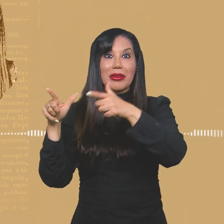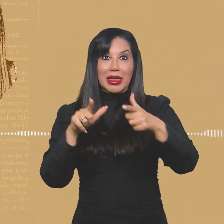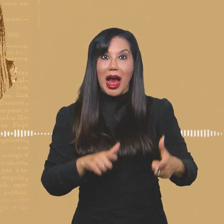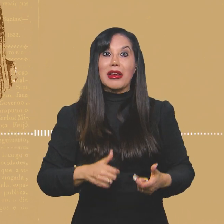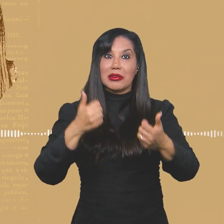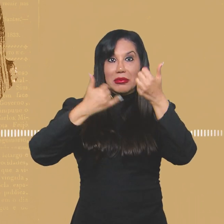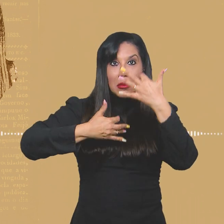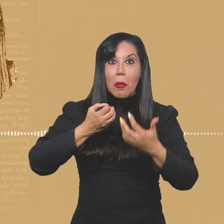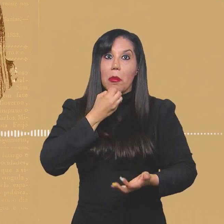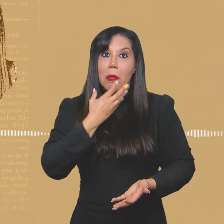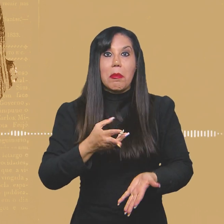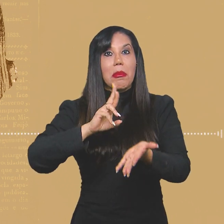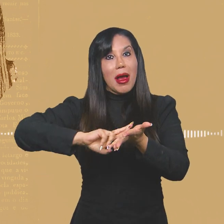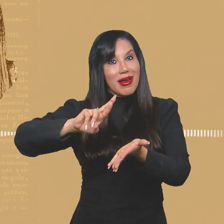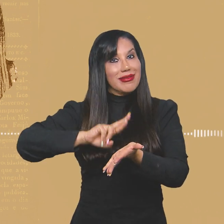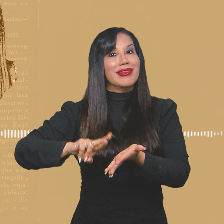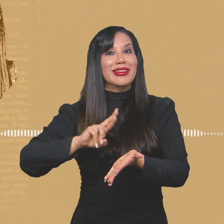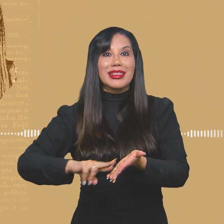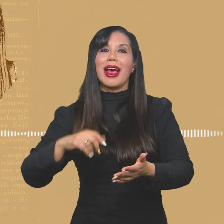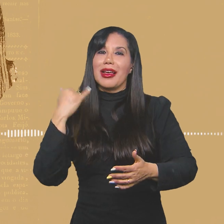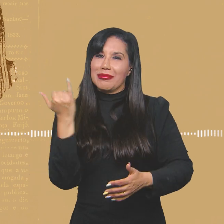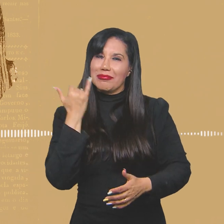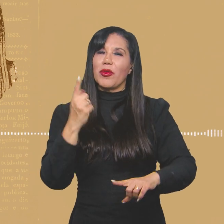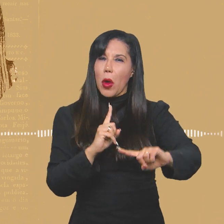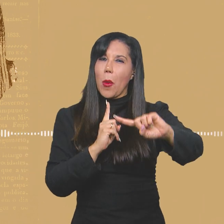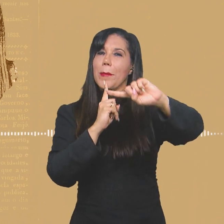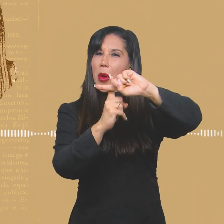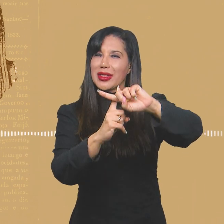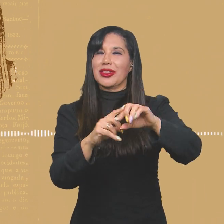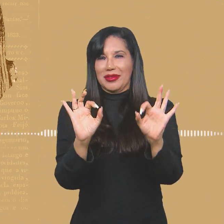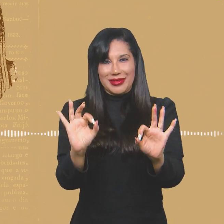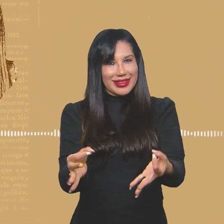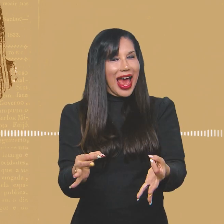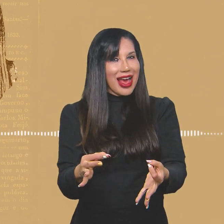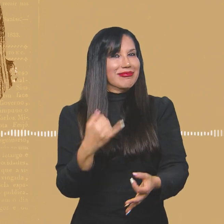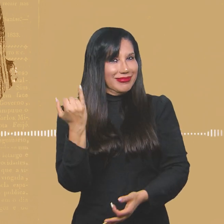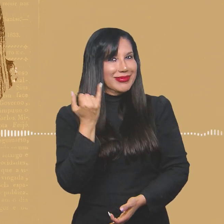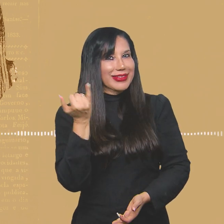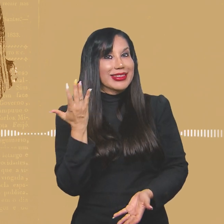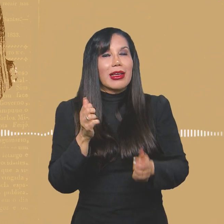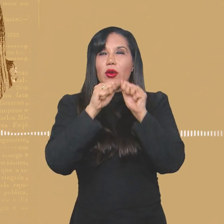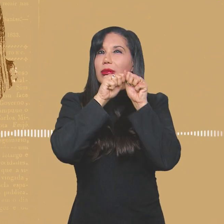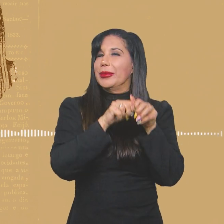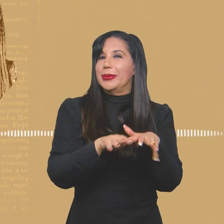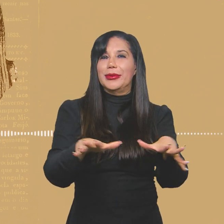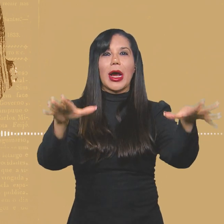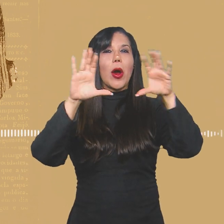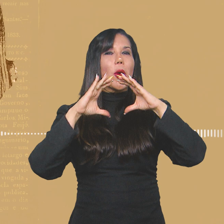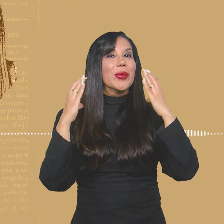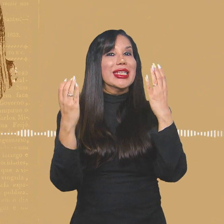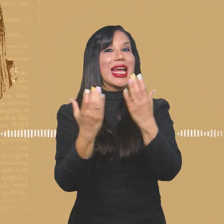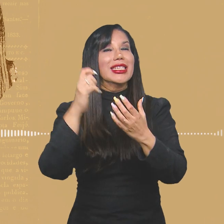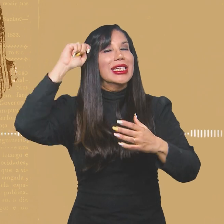falando na revista. A revista teve seu aspecto positivo, né? Ela alcançou a comunidade